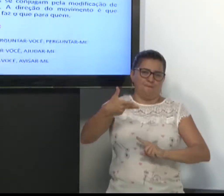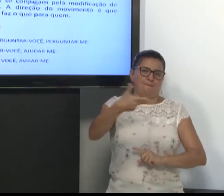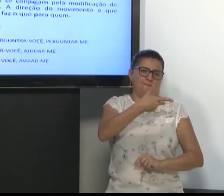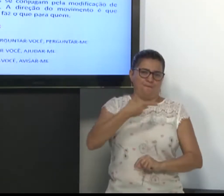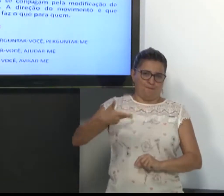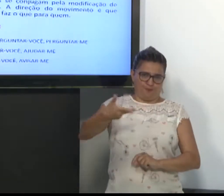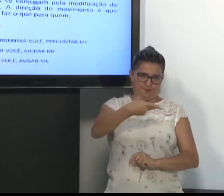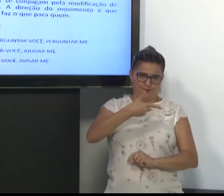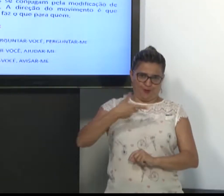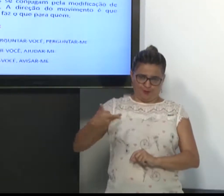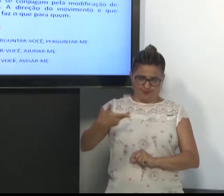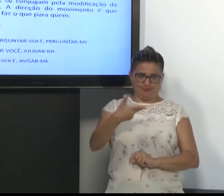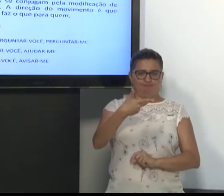pronomes pessoais.